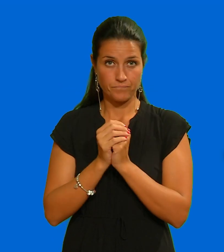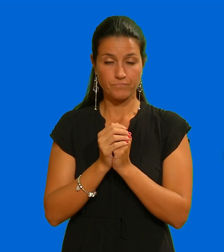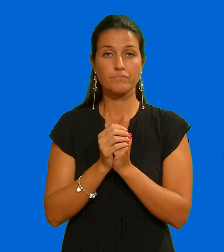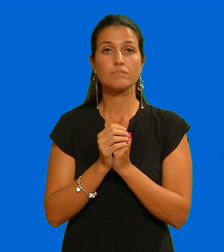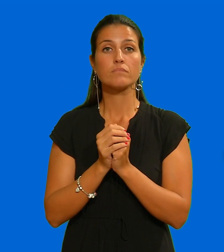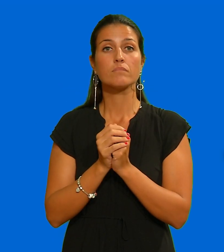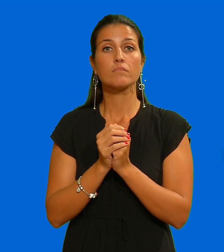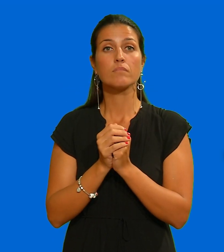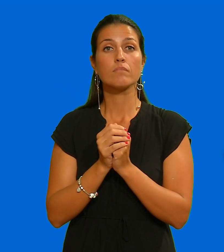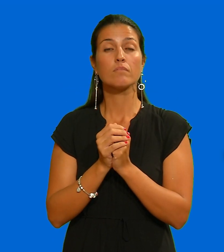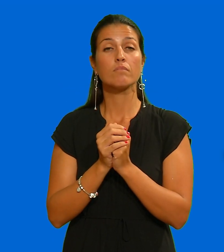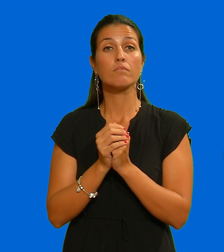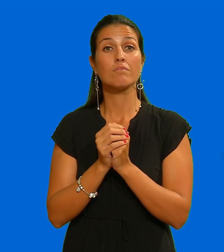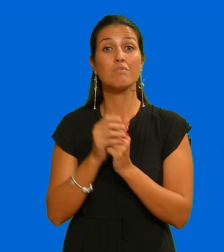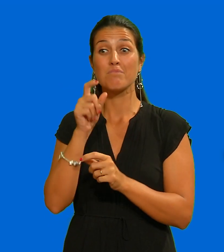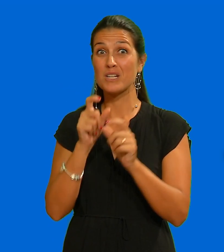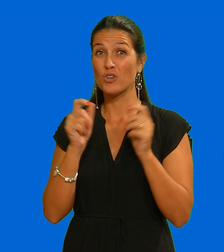che mettono a rischio la falesia.